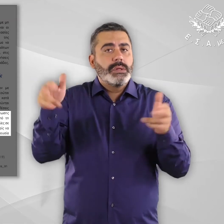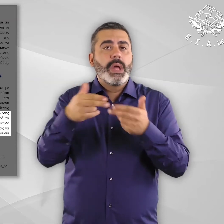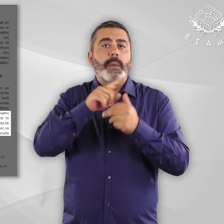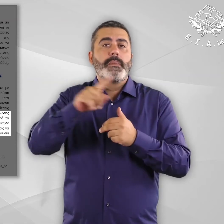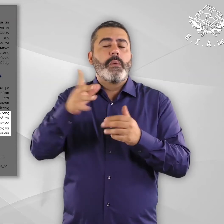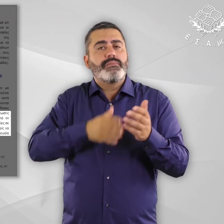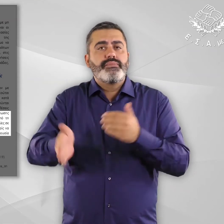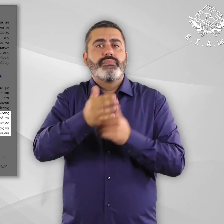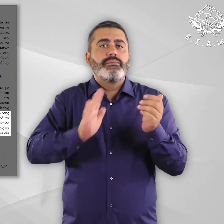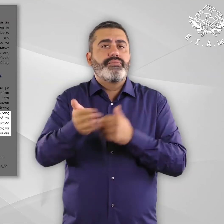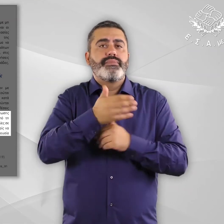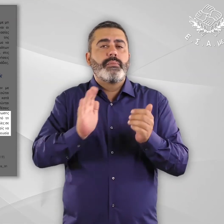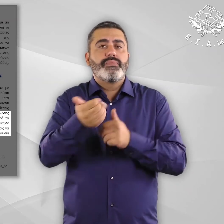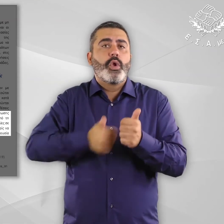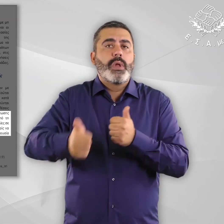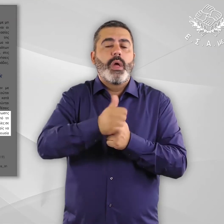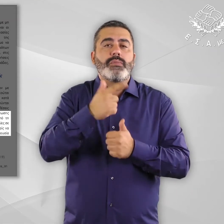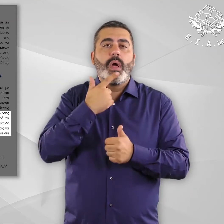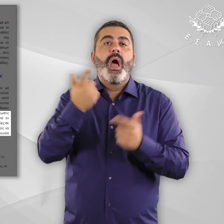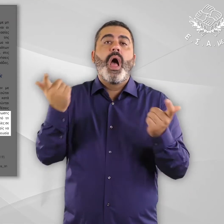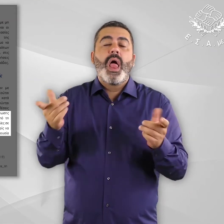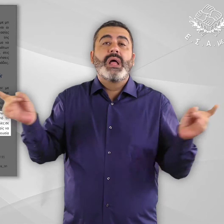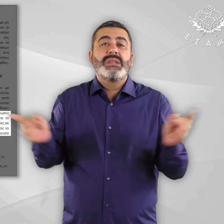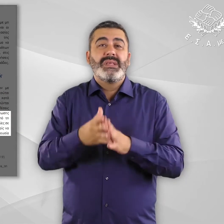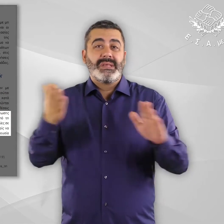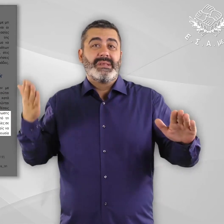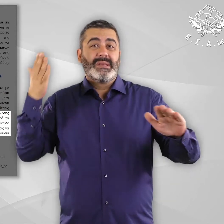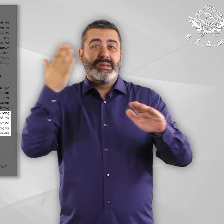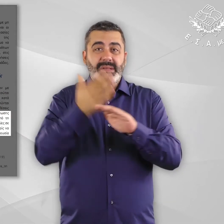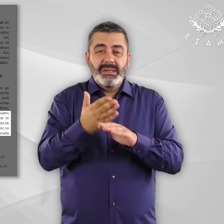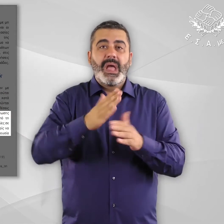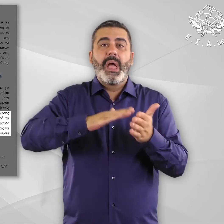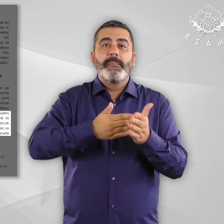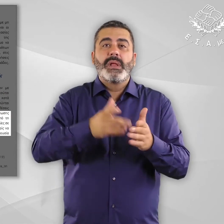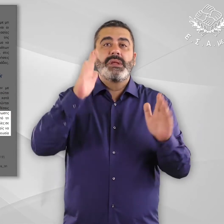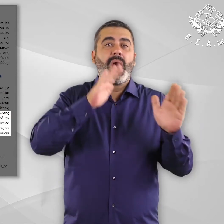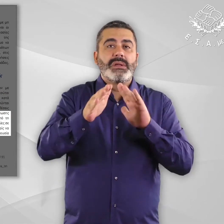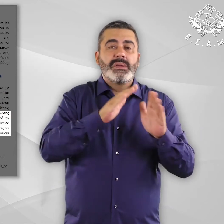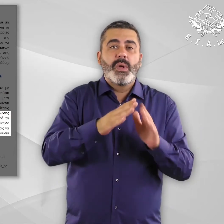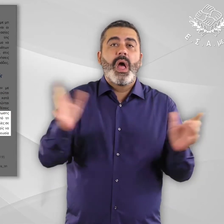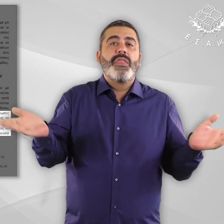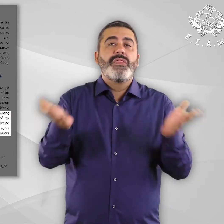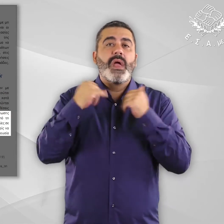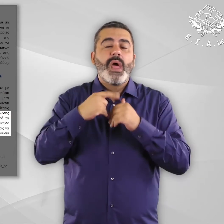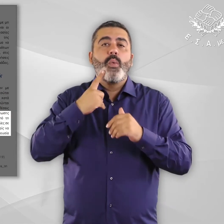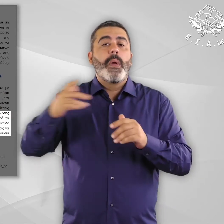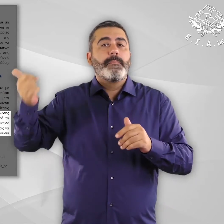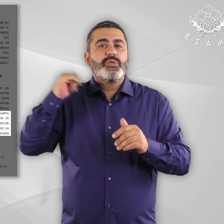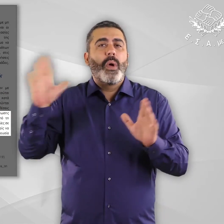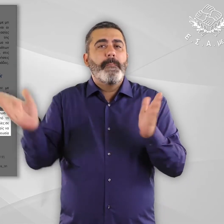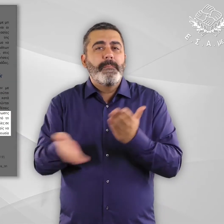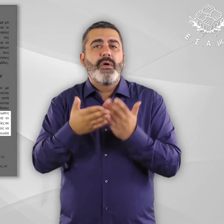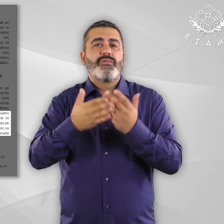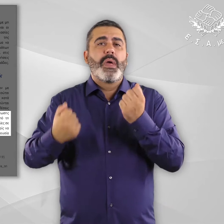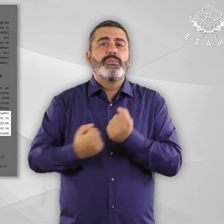τη διαδικασία καταγραφής μέσω Skype, αντιμετωπίζουν δυσκολίες σε περίπτωση που παρουσιαστούν στην υπηρεσία ασύλου χωρίς να